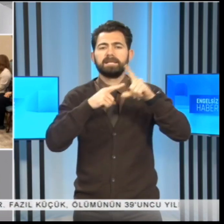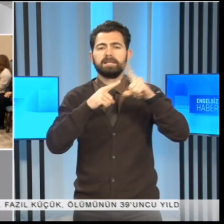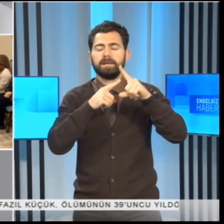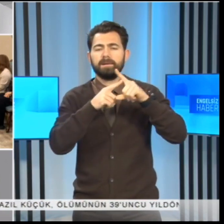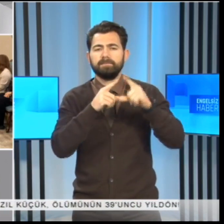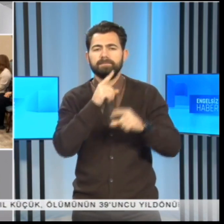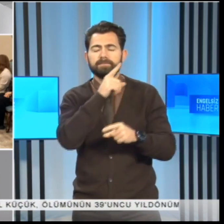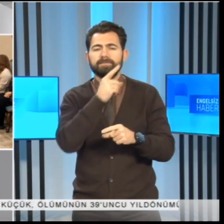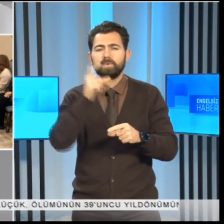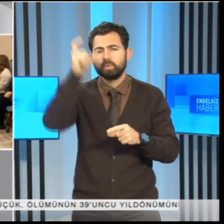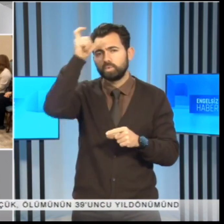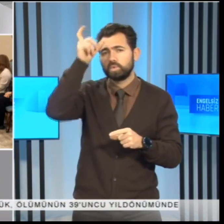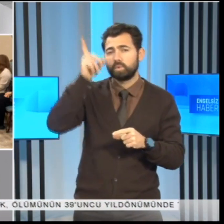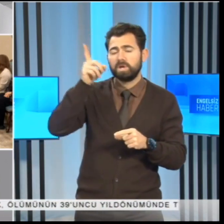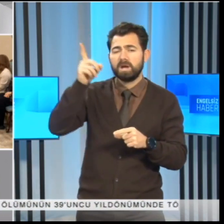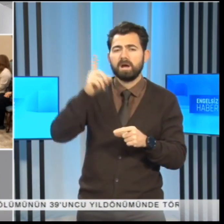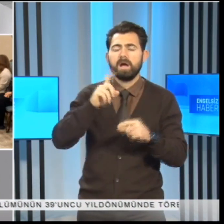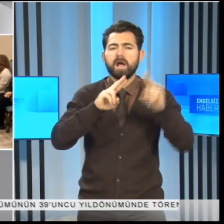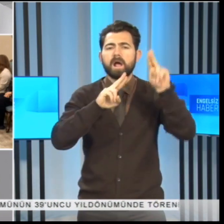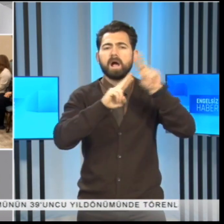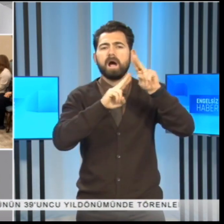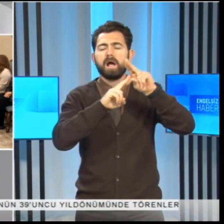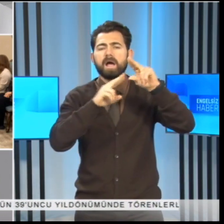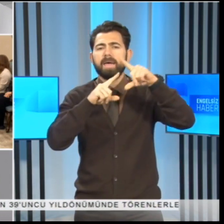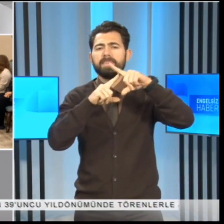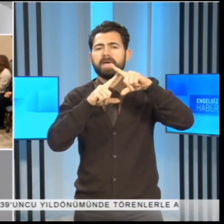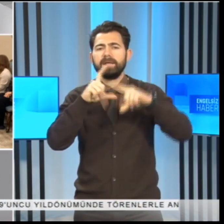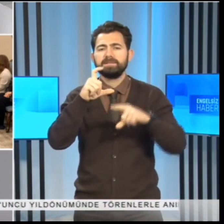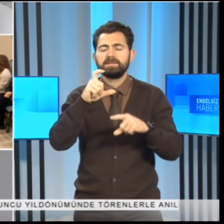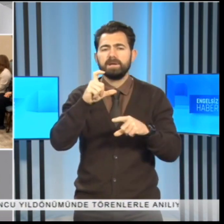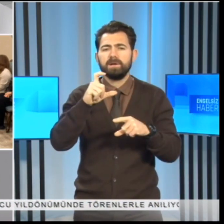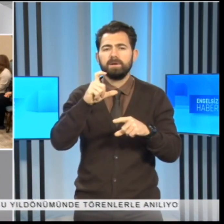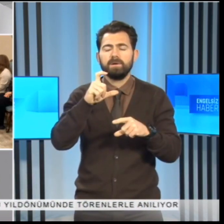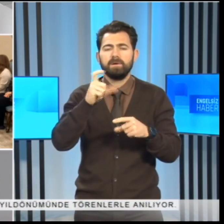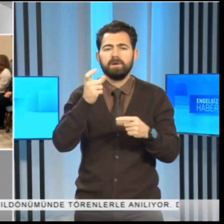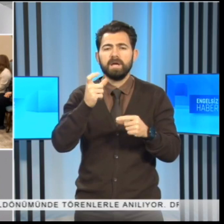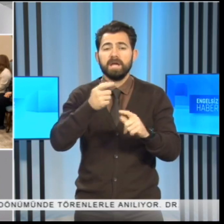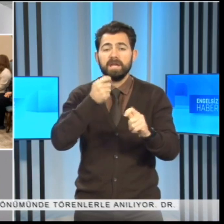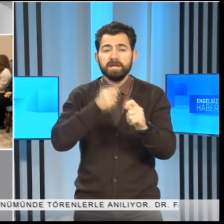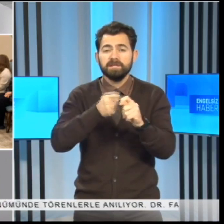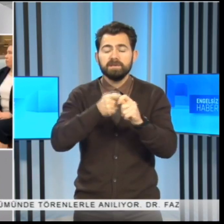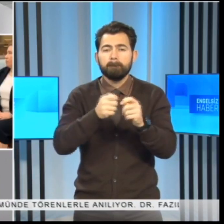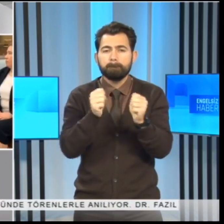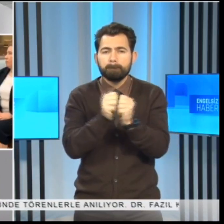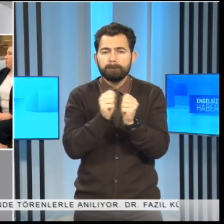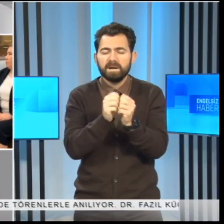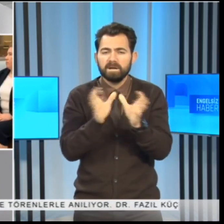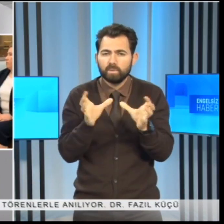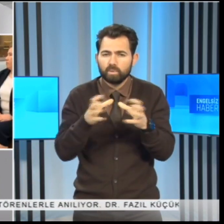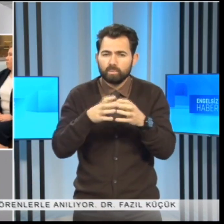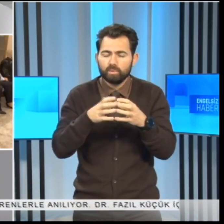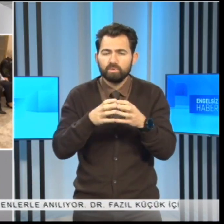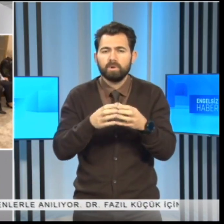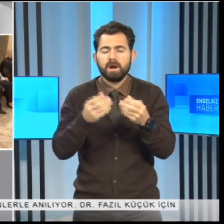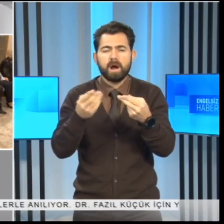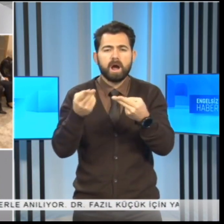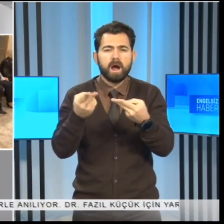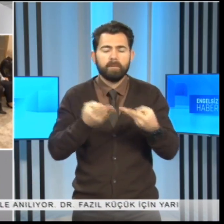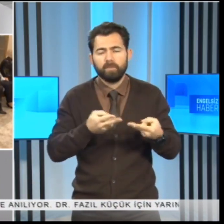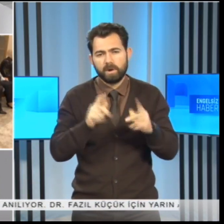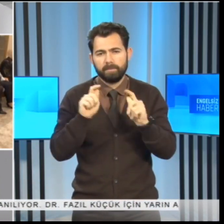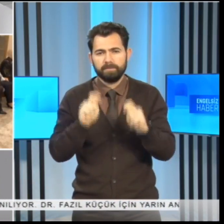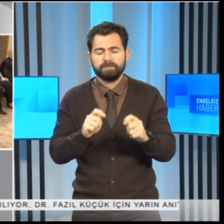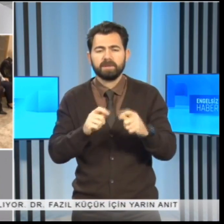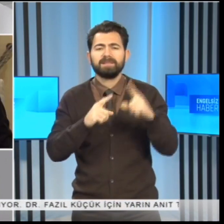Cumhurbaşkanı Ersin Tatar, Türkiye, Kuzey Kıbrıs Türk Cumhuriyeti İşbirliği Cemiyeti heyetini kabul